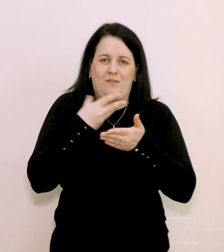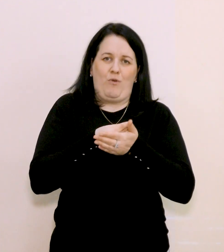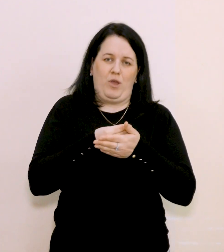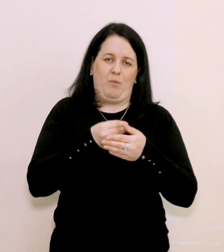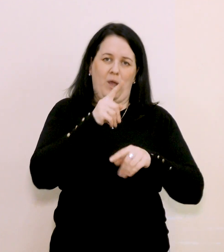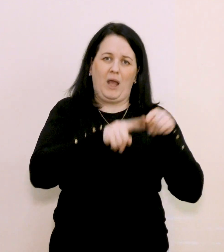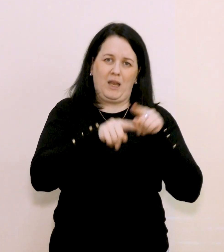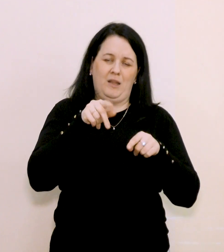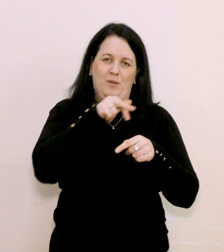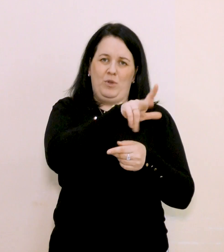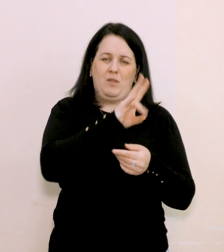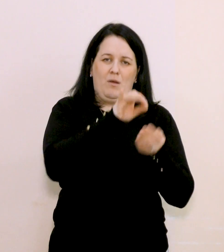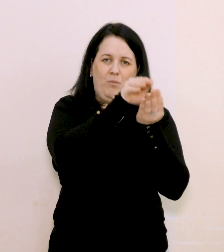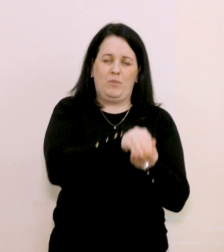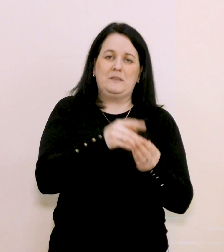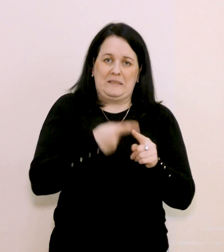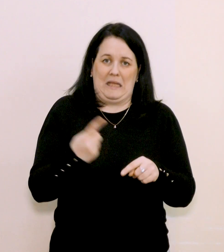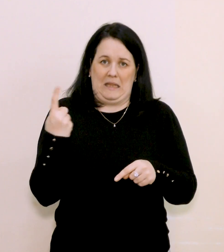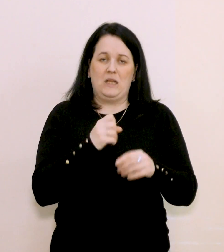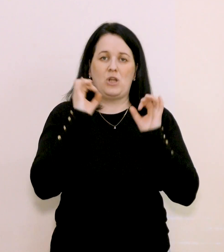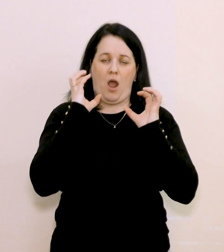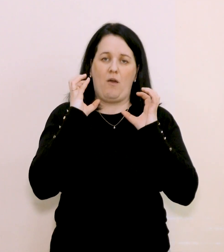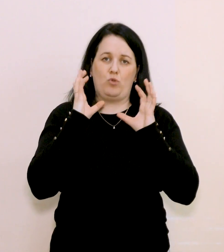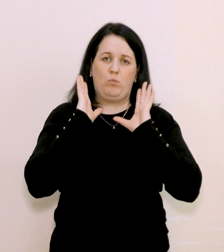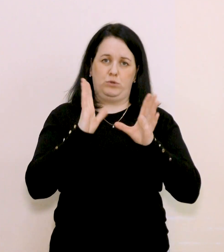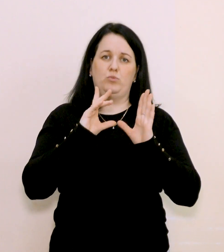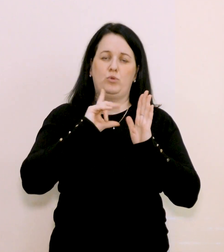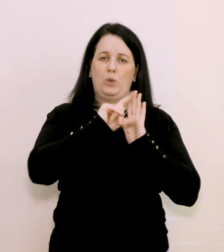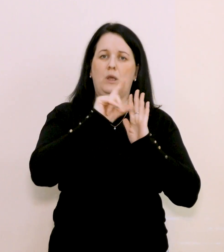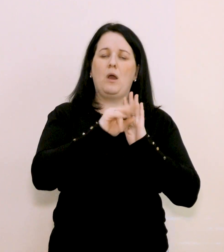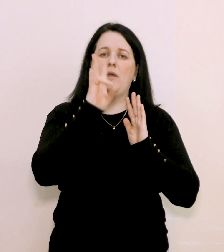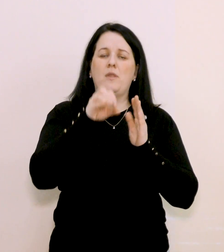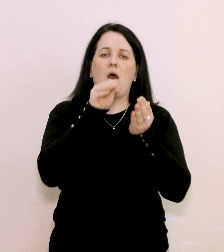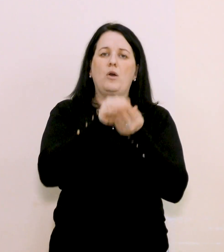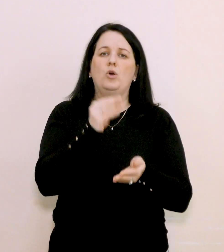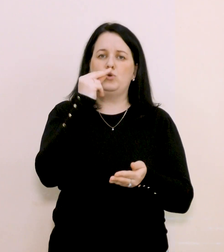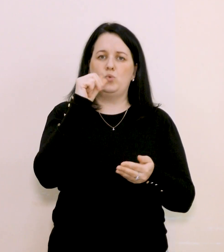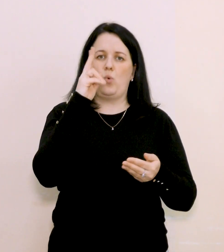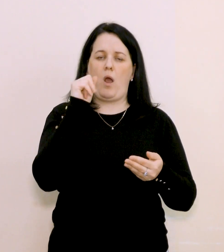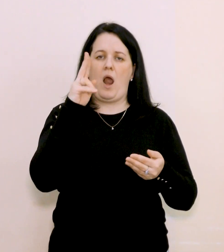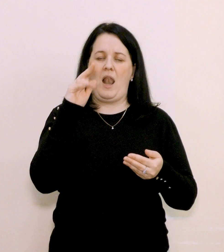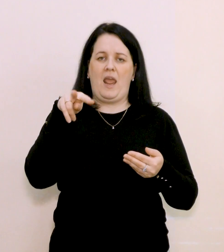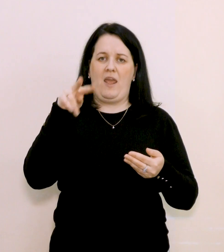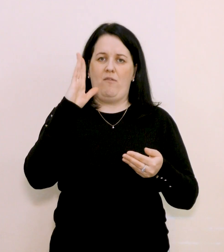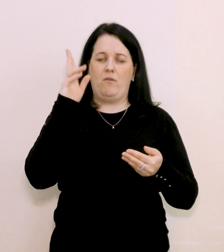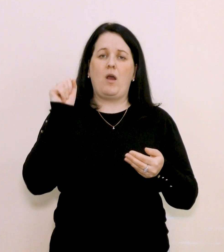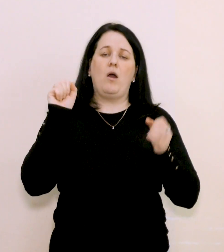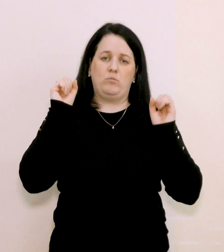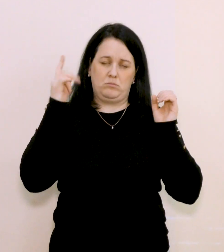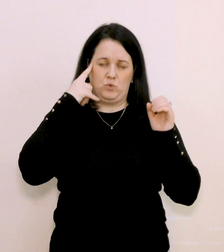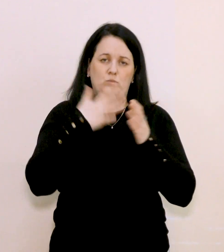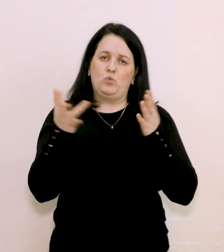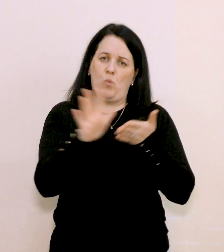рідним, тому цей тиждень автобуси будуть їхати до кладовища Чукалівка. Розуміємо, що потрібно прибрати